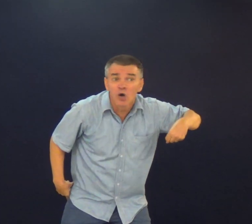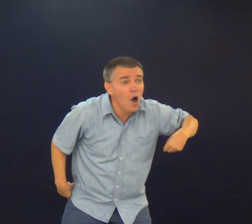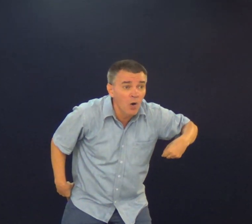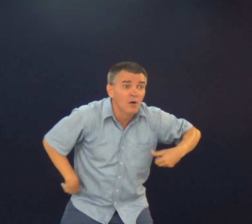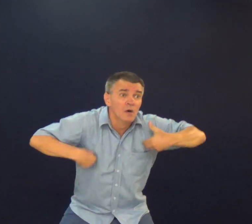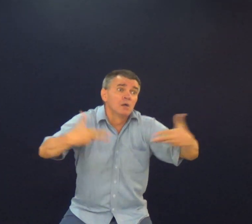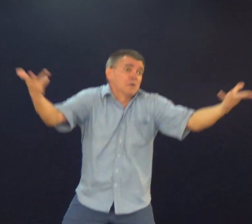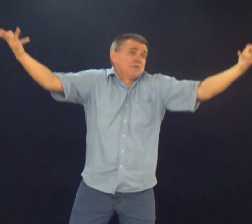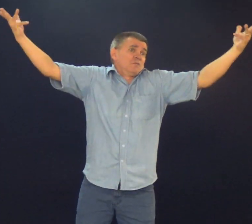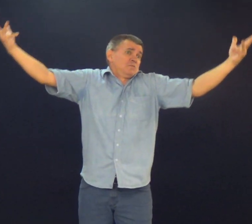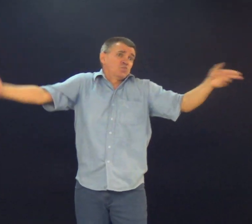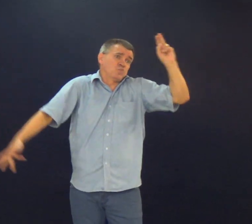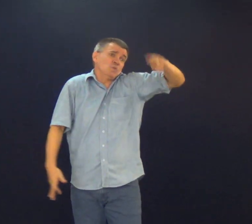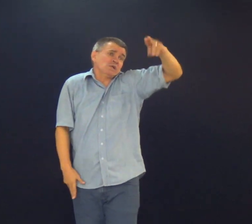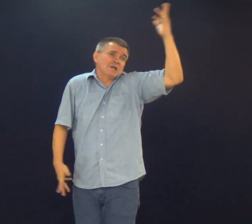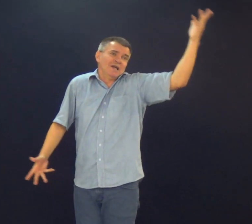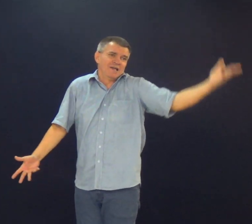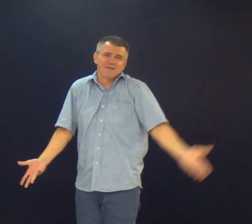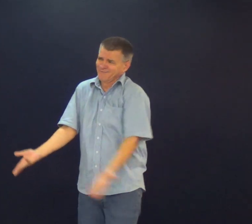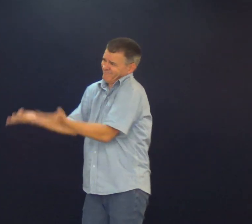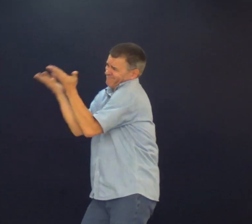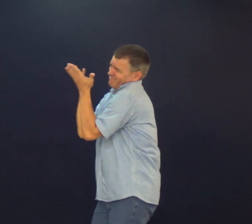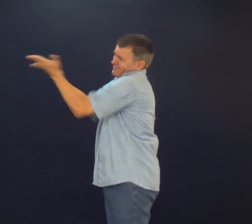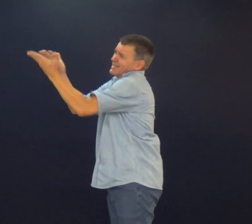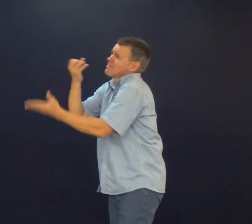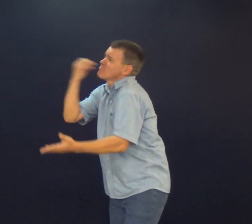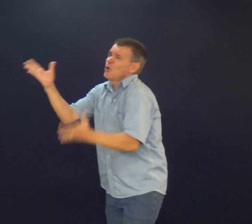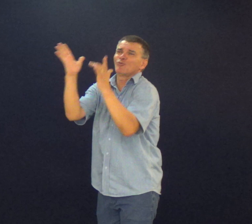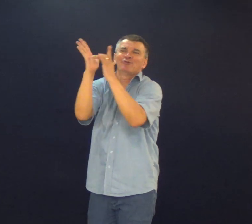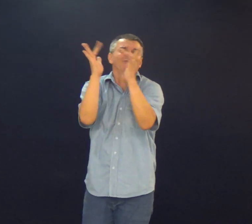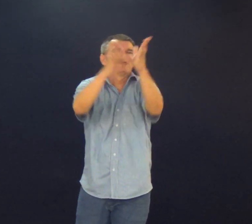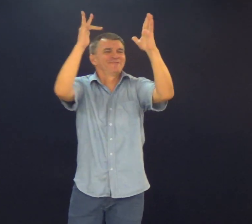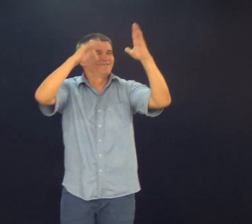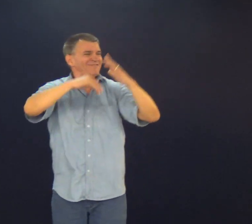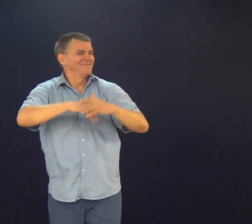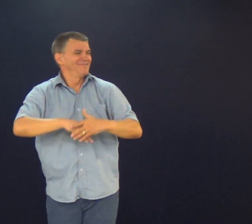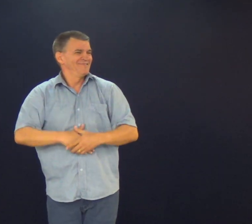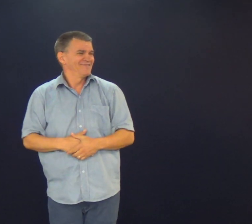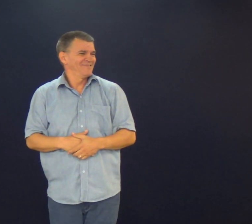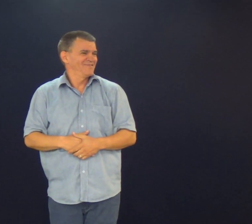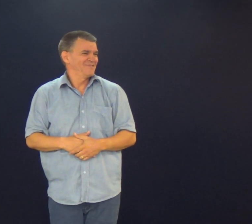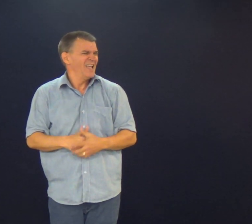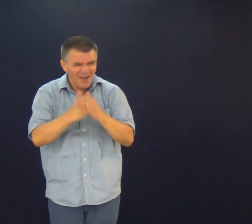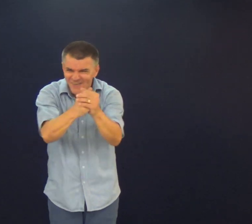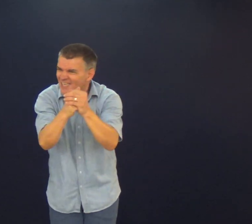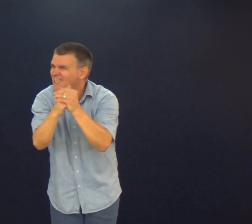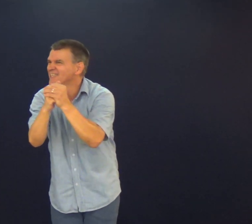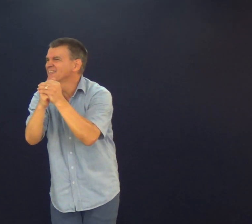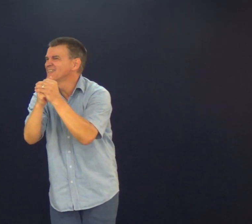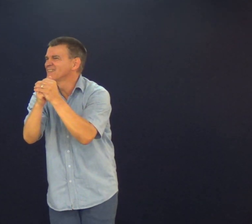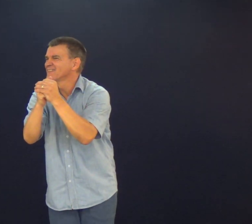Jesus é uma pessoa Que fofoca Não Ele não se utiliza de fofoca Ele não é assim Amém?